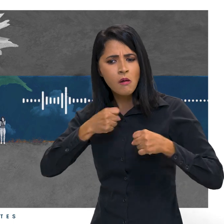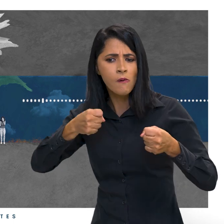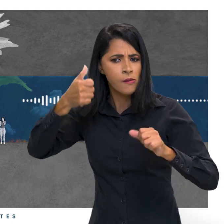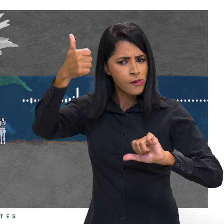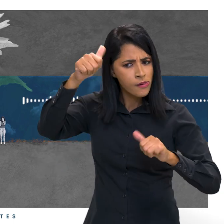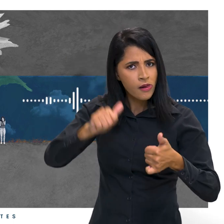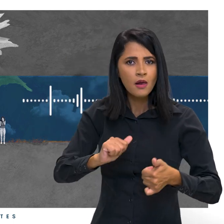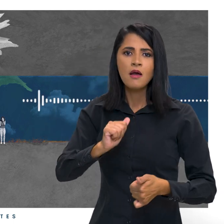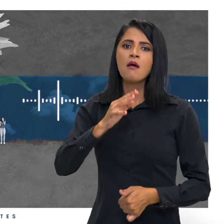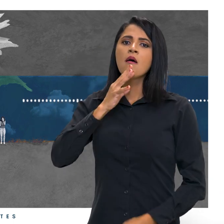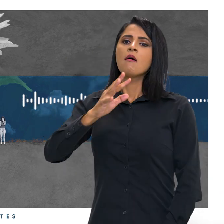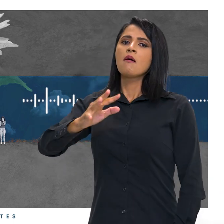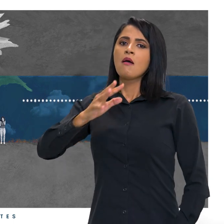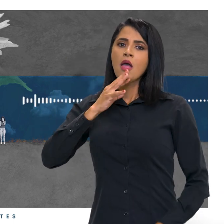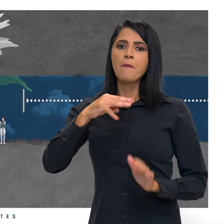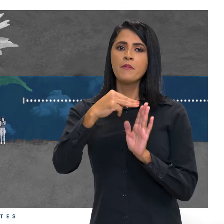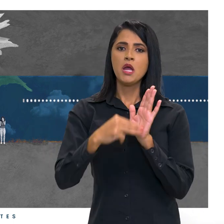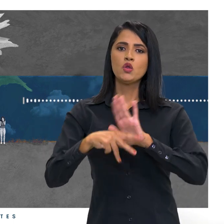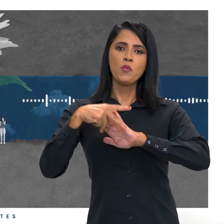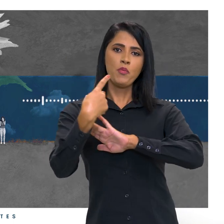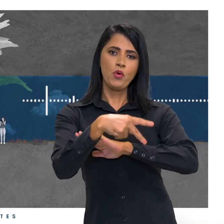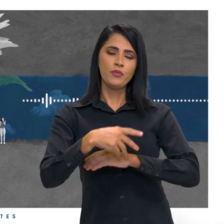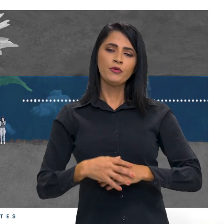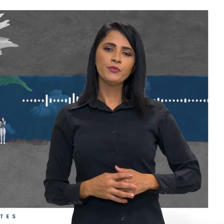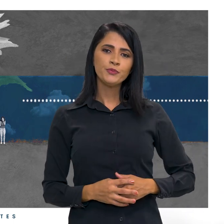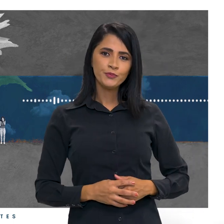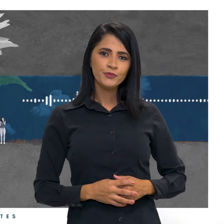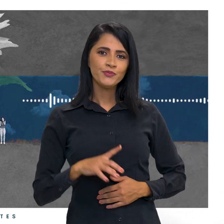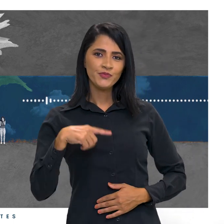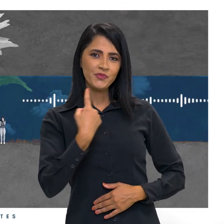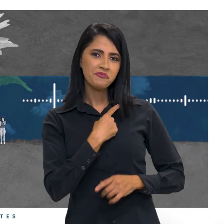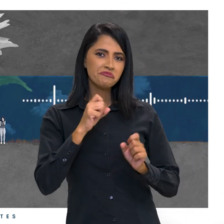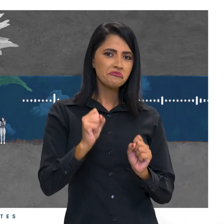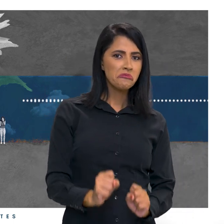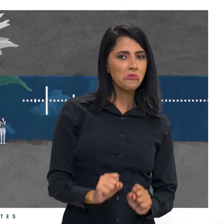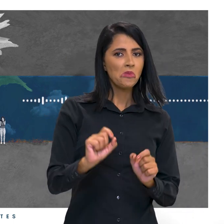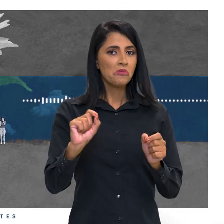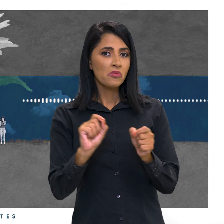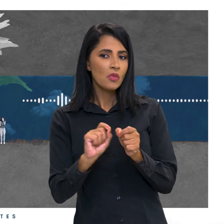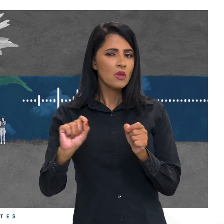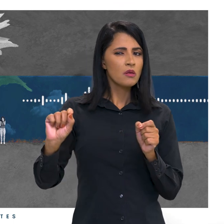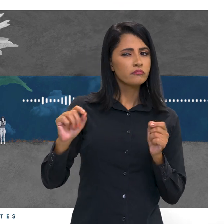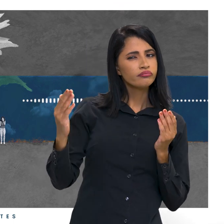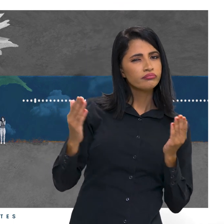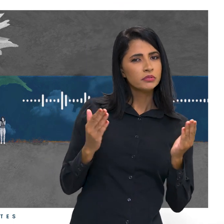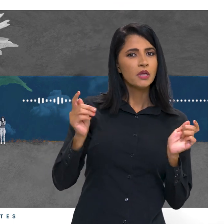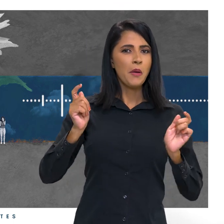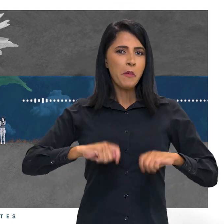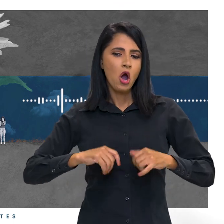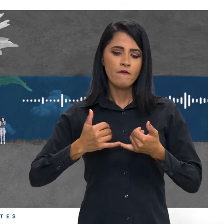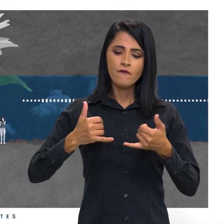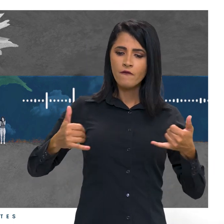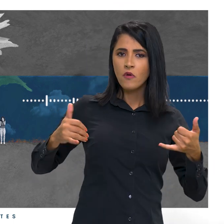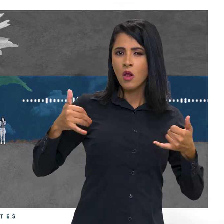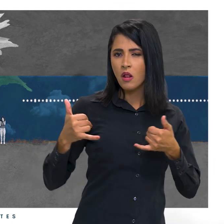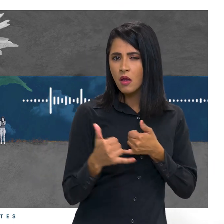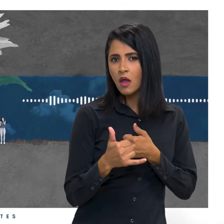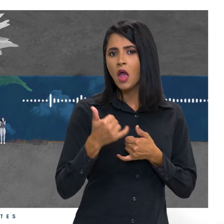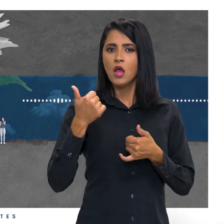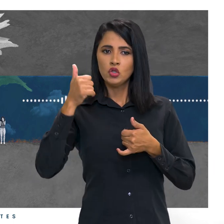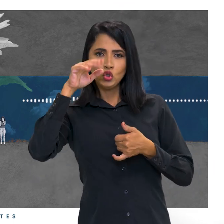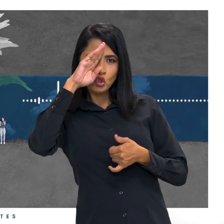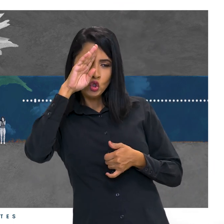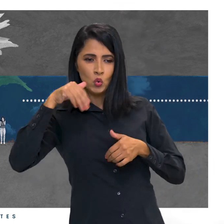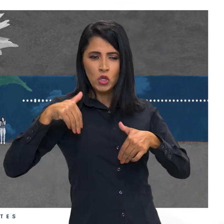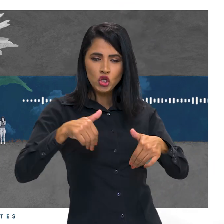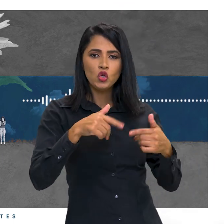conhecimento e metodologia para isso. A gente pode até fazer algumas analogias, como fio elétrico ou soldadinhos do mal, para ajudar a